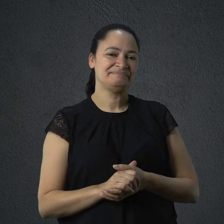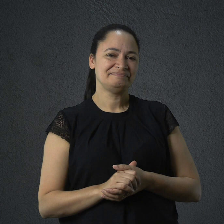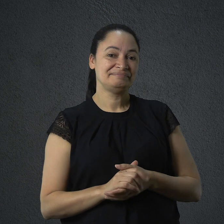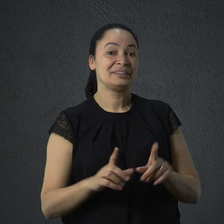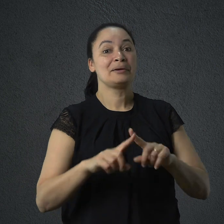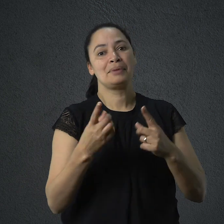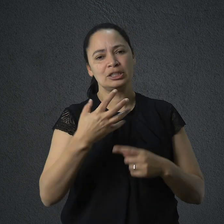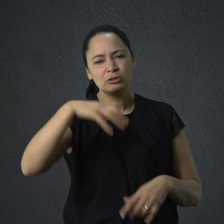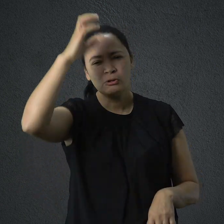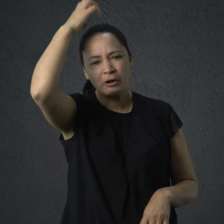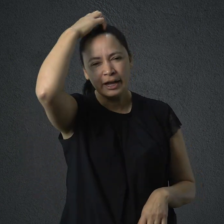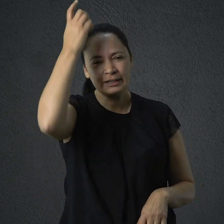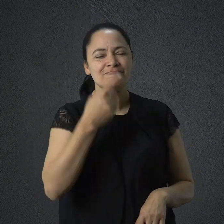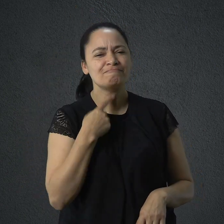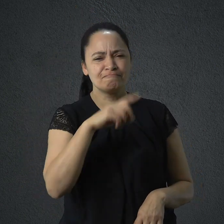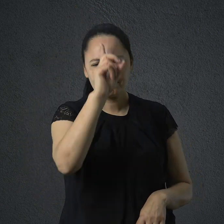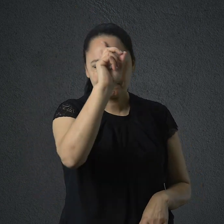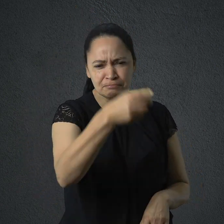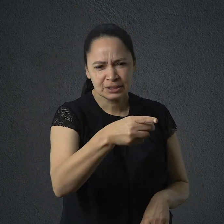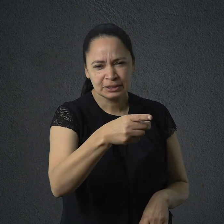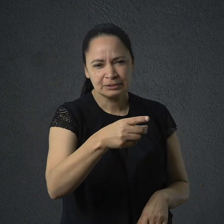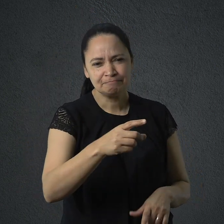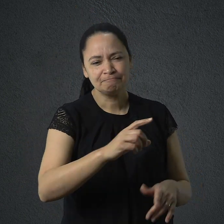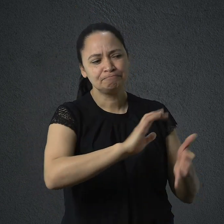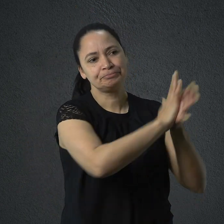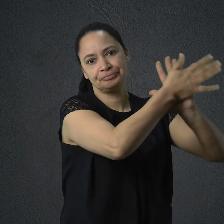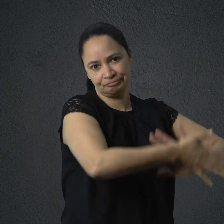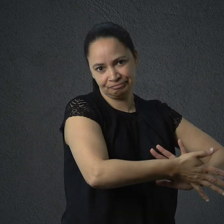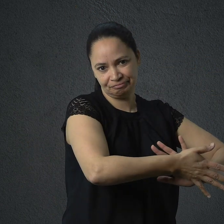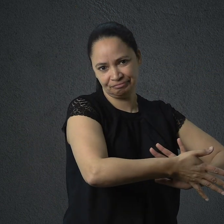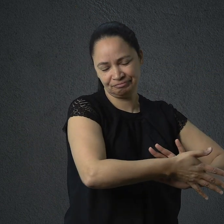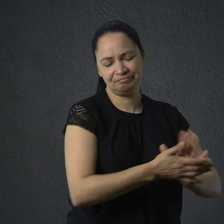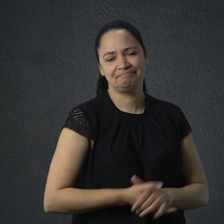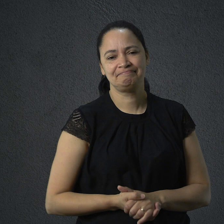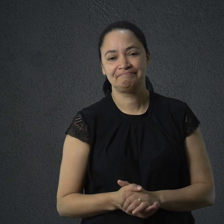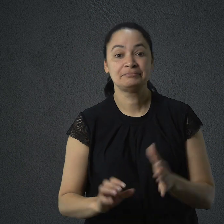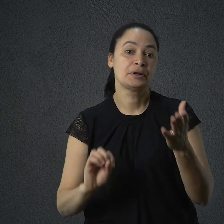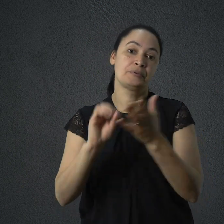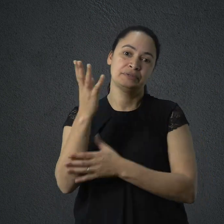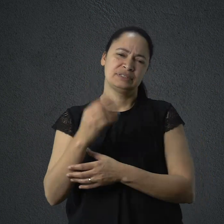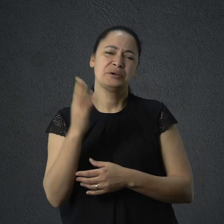trágico. Está no capítulo 9, versículo 25. Resultado do mal que ele semeou.